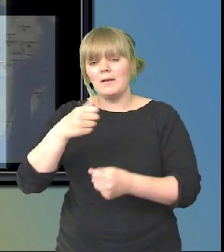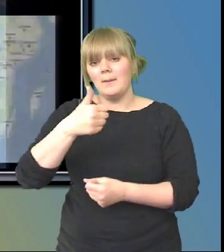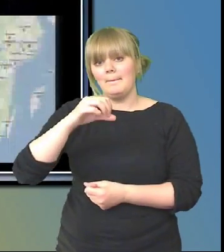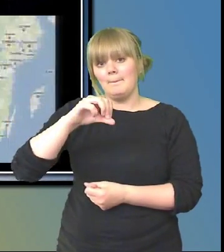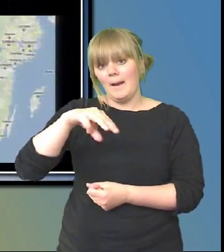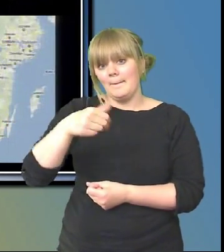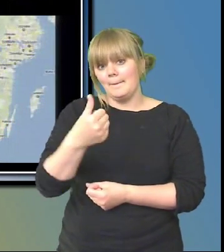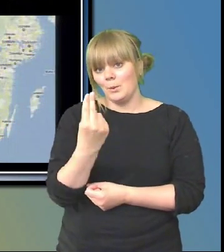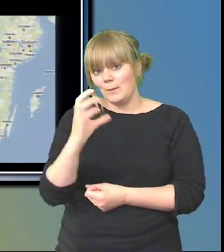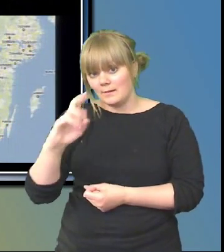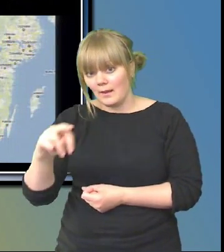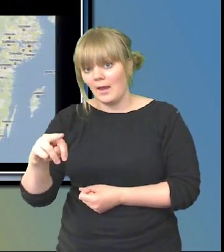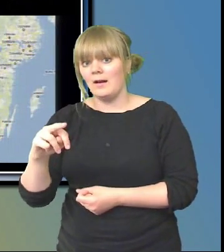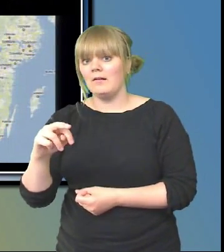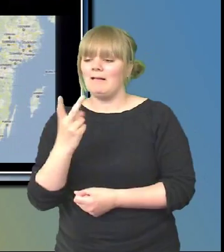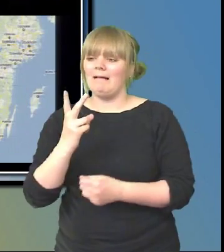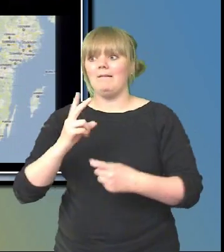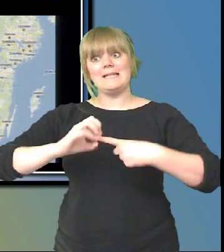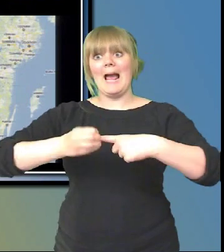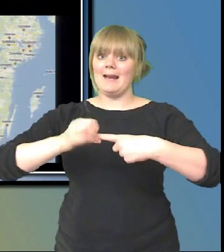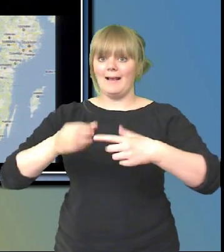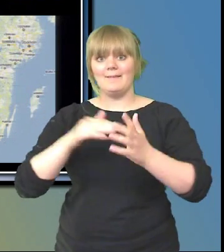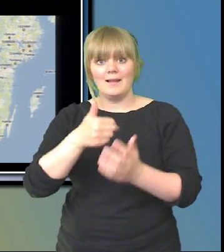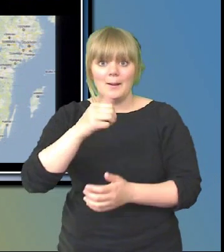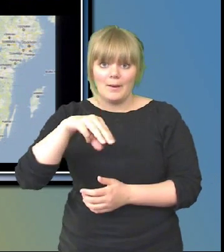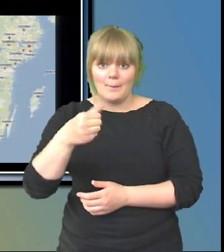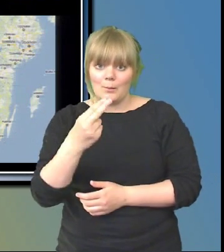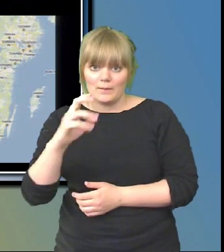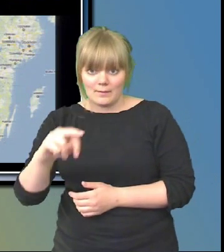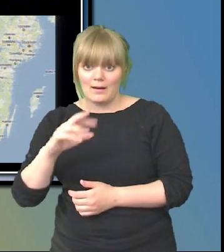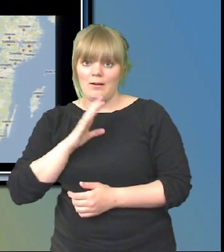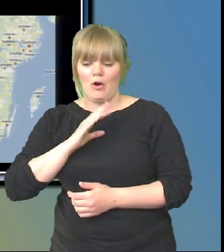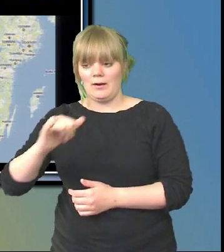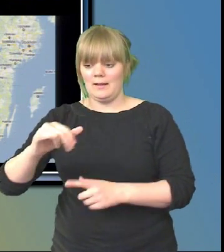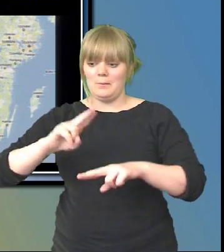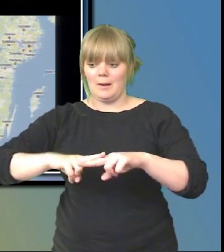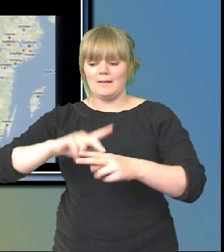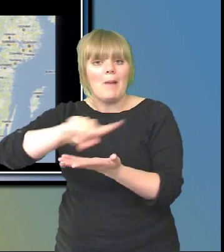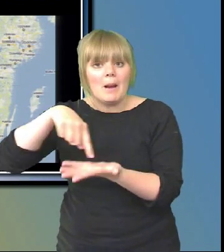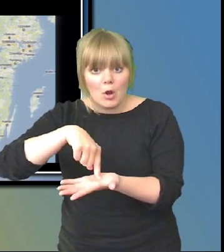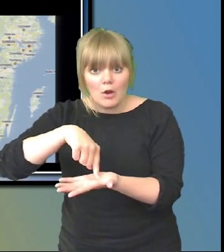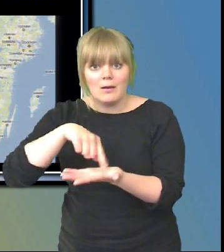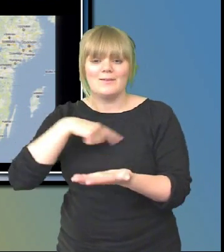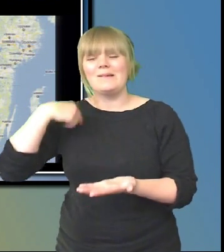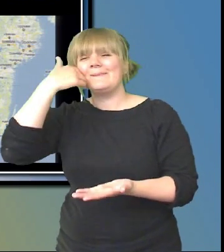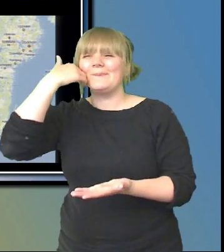eller hela kärnan. De har kontor på hundra ställen också men de sitter ner i Malmö. Så vi låtsas att vi skickar videosignalen eller